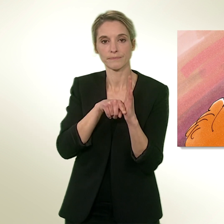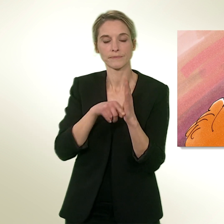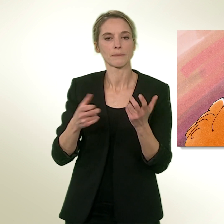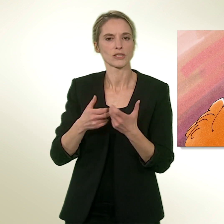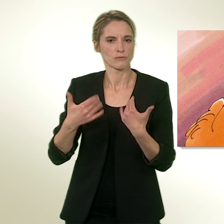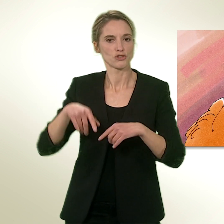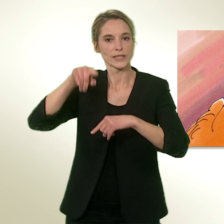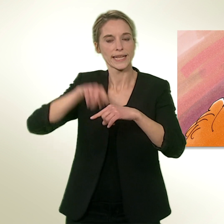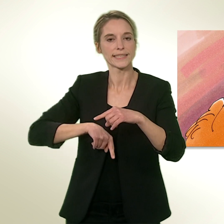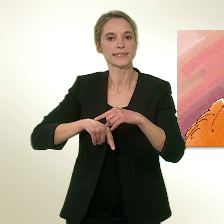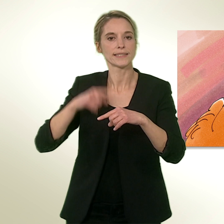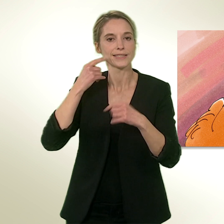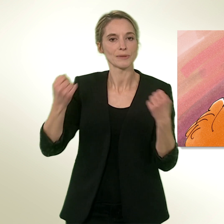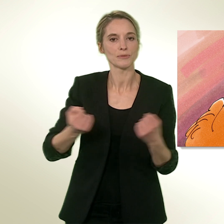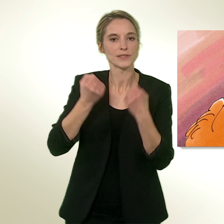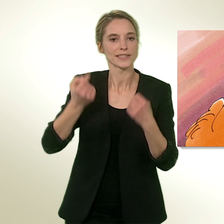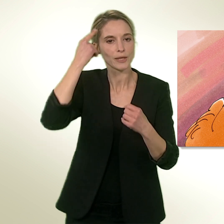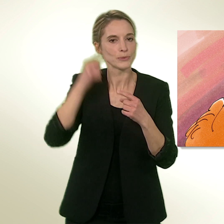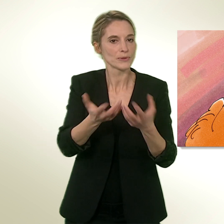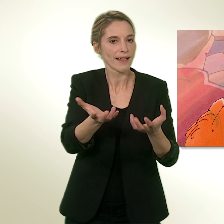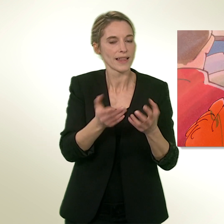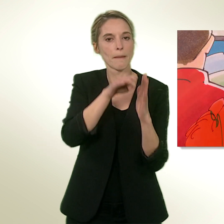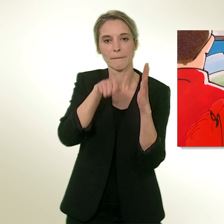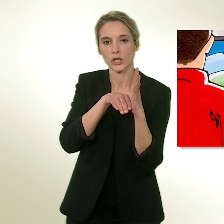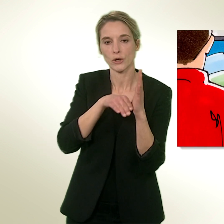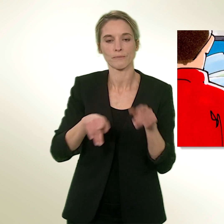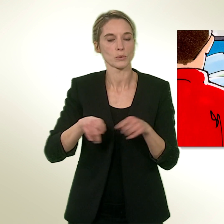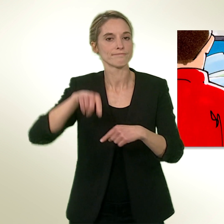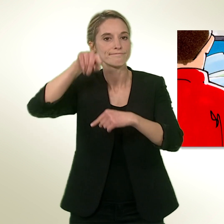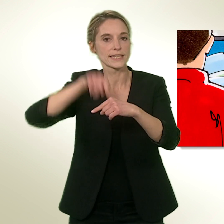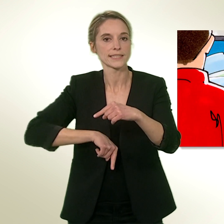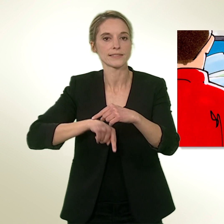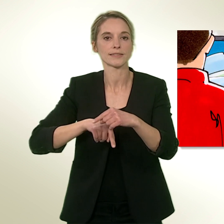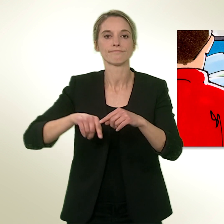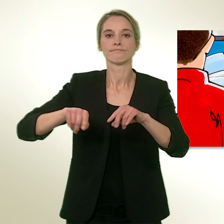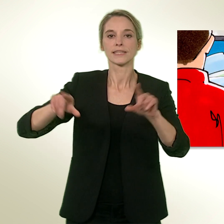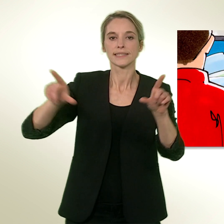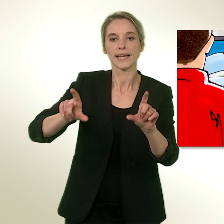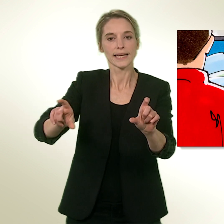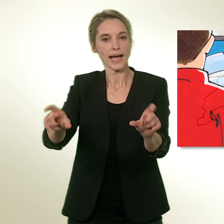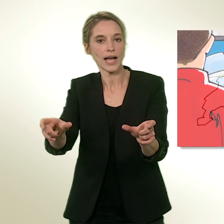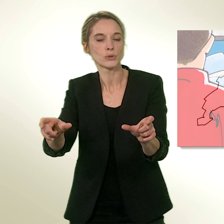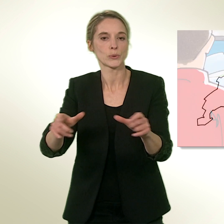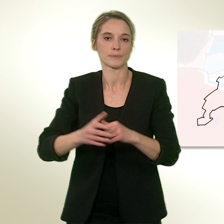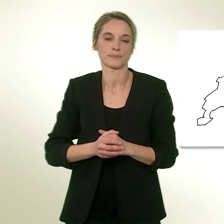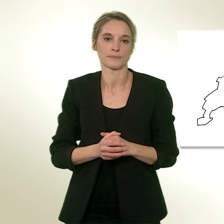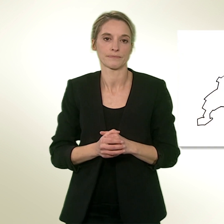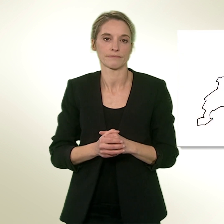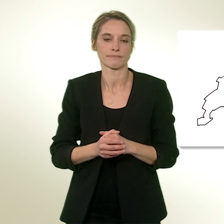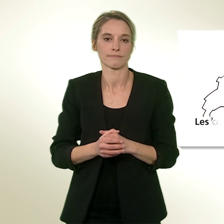lorsqu'elle s'adresse directement à des mineurs. Elle est également interdite à la radio et à la télévision. La majorité des